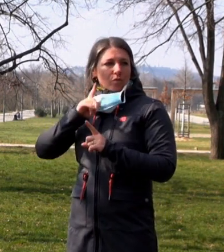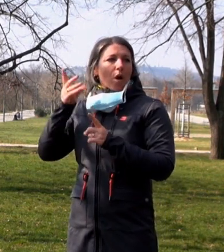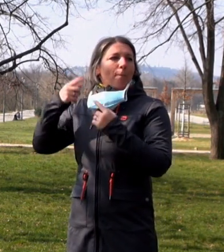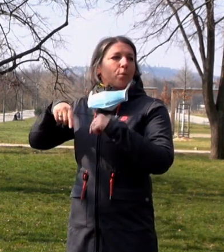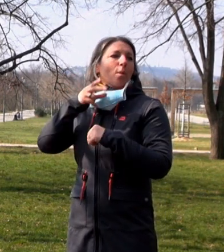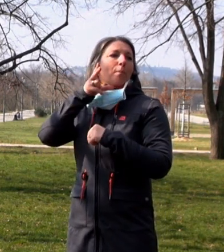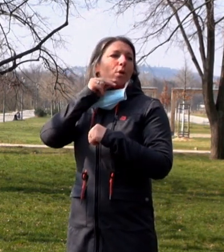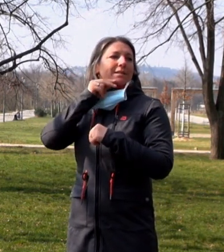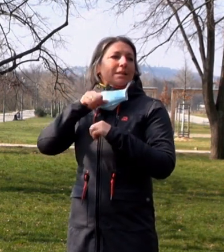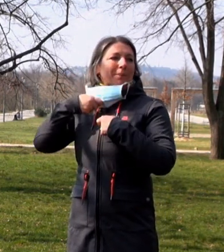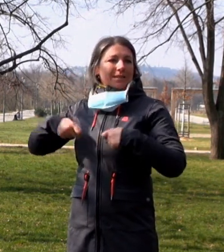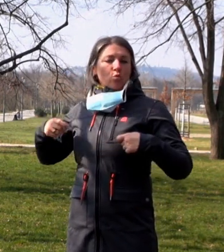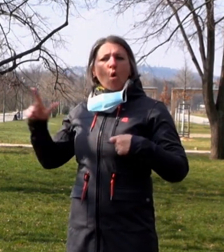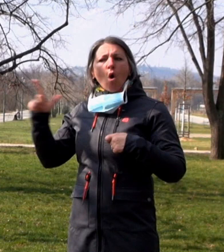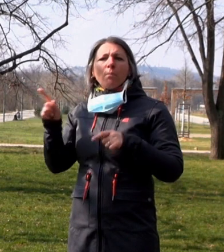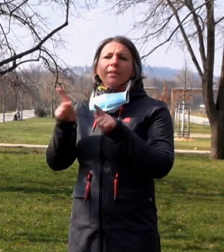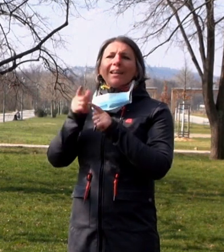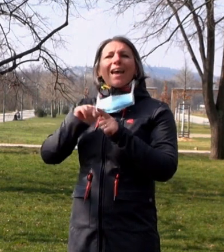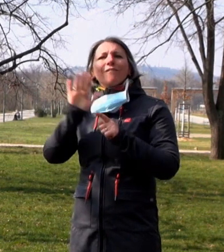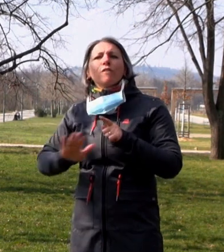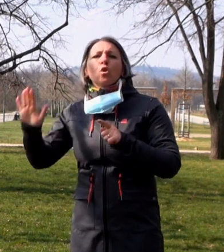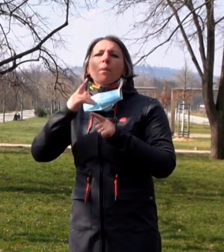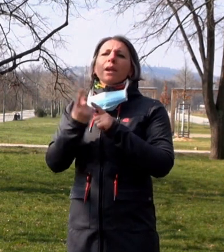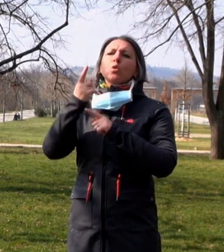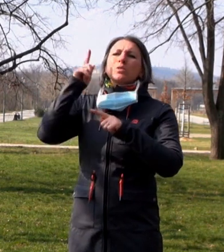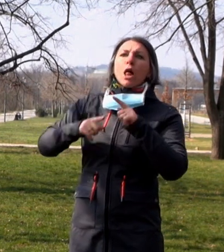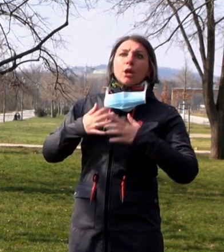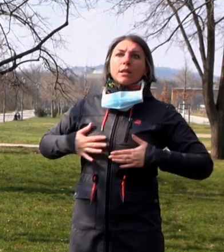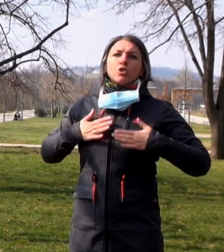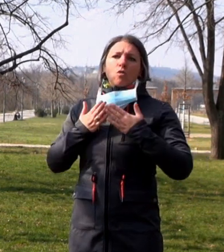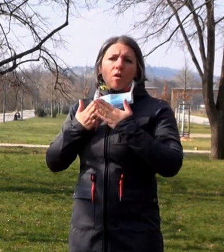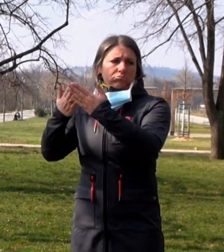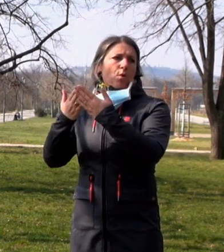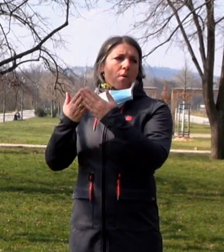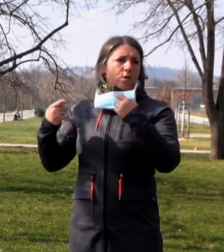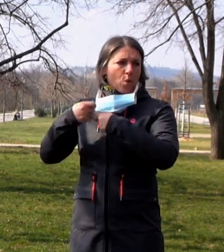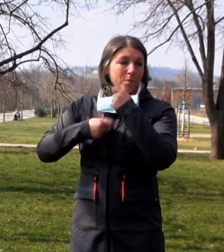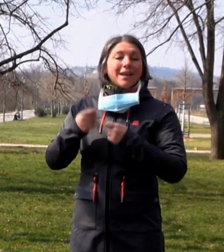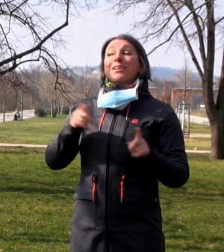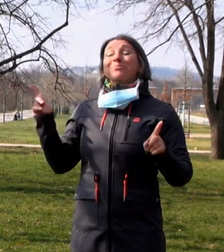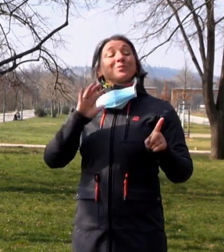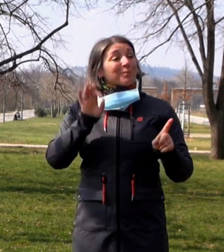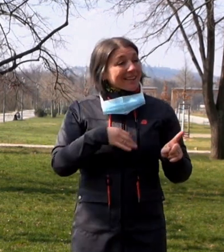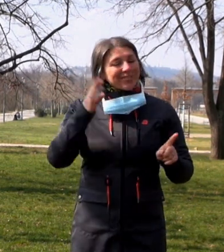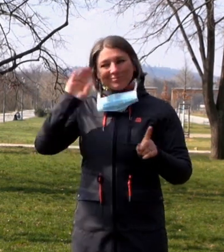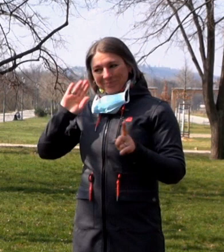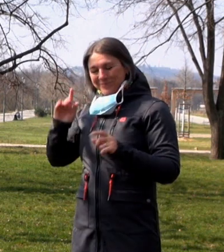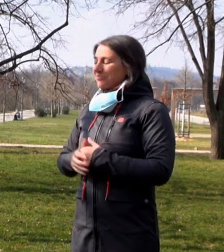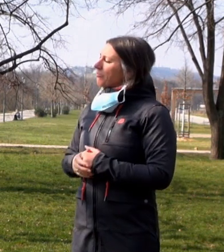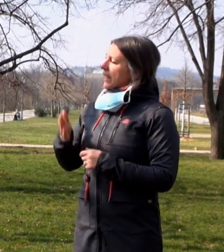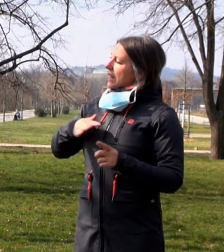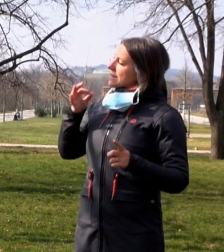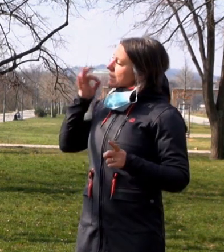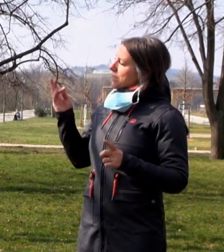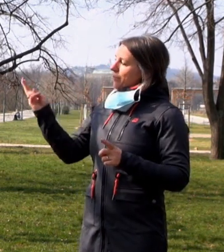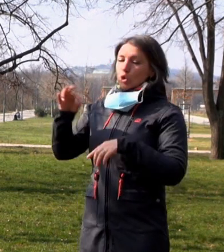spolupracovali v oblasti zvládání katastrof na evropské úrovni. Dobrý den. Dobrý den. Rádi bychom se vás zeptali, pane doktore